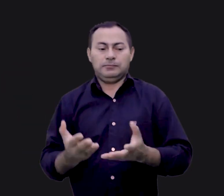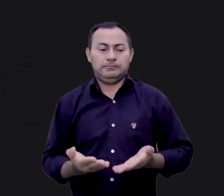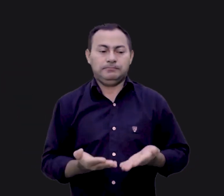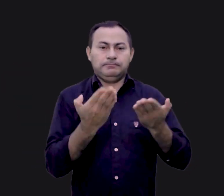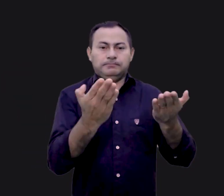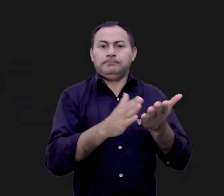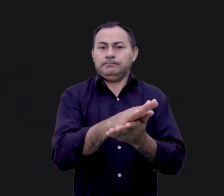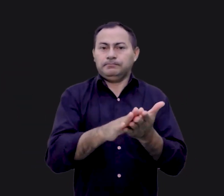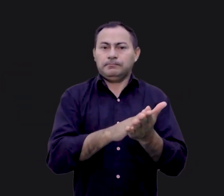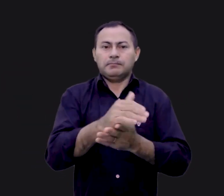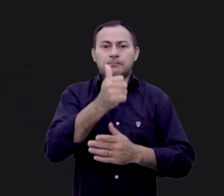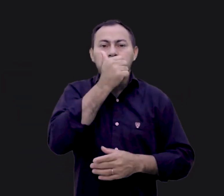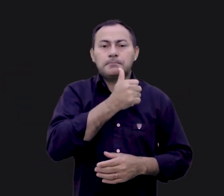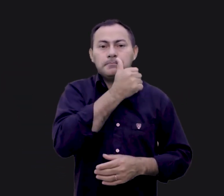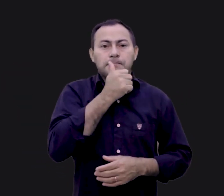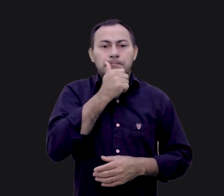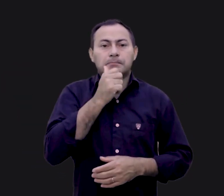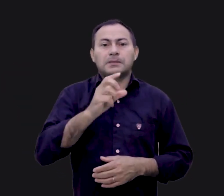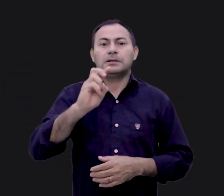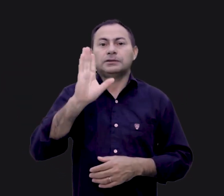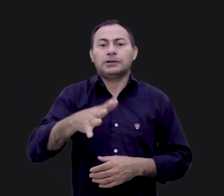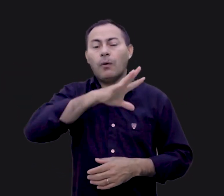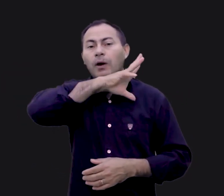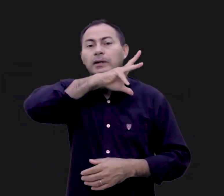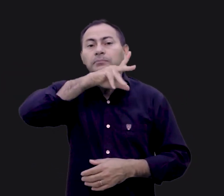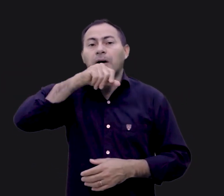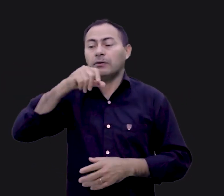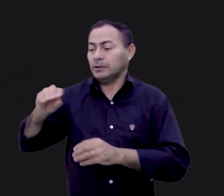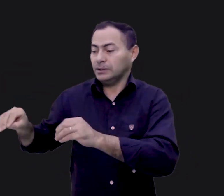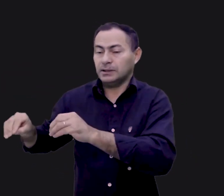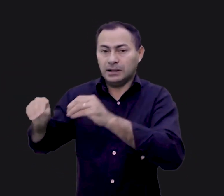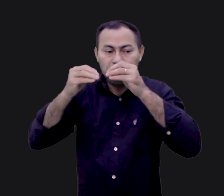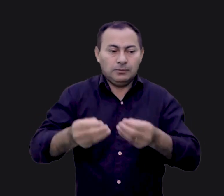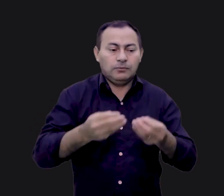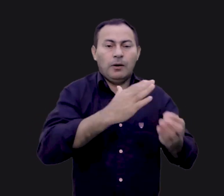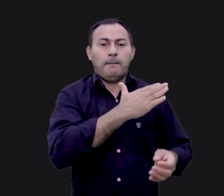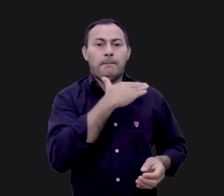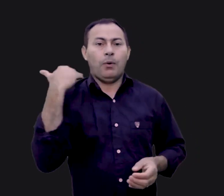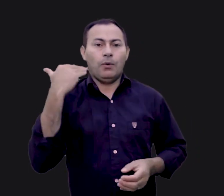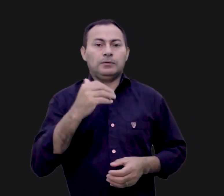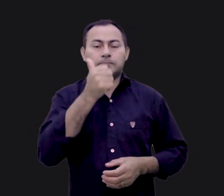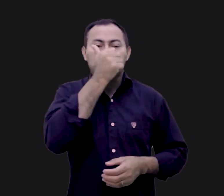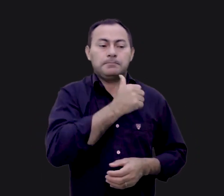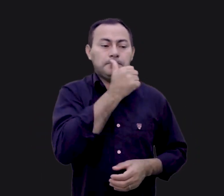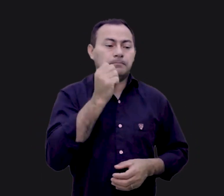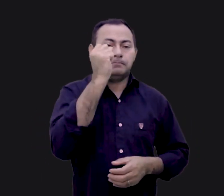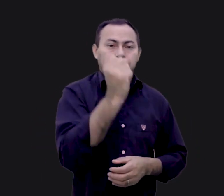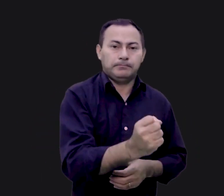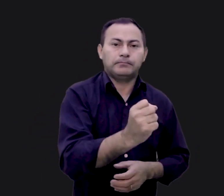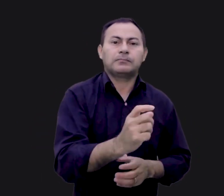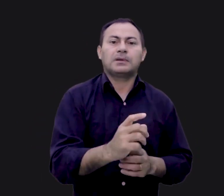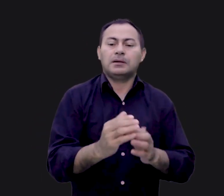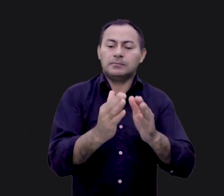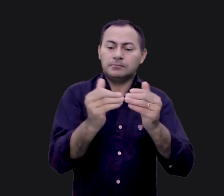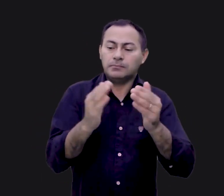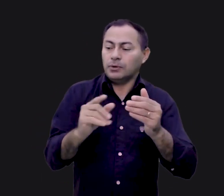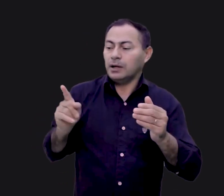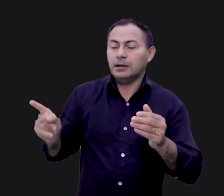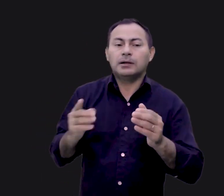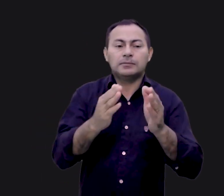oferecia nenhum tipo de sacrifício, já que o animal que ele havia trazido foi morto e sacrificado. Quem intercedia por ele